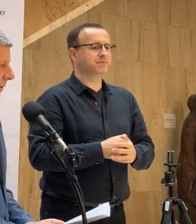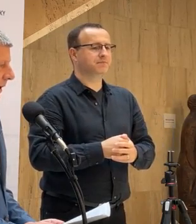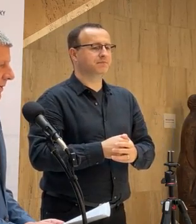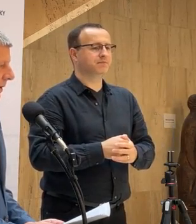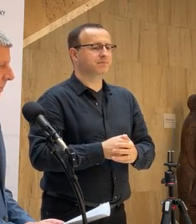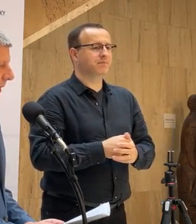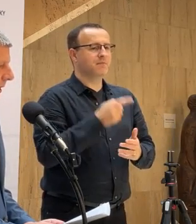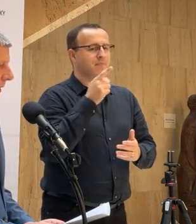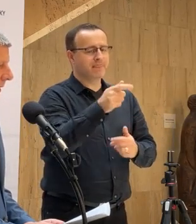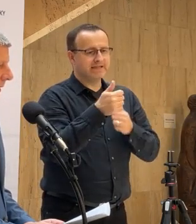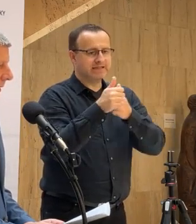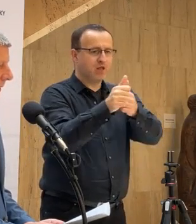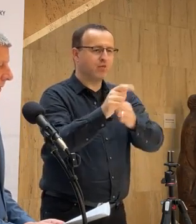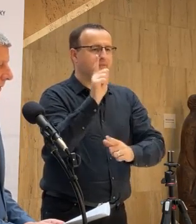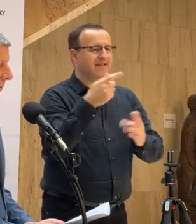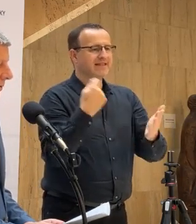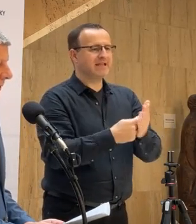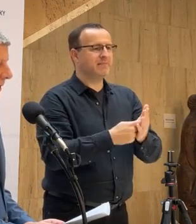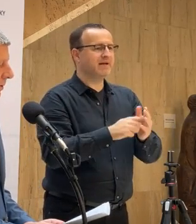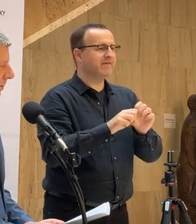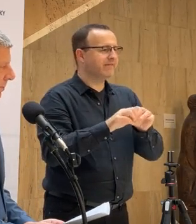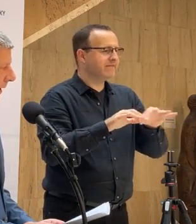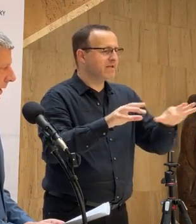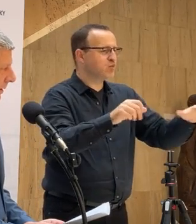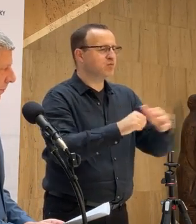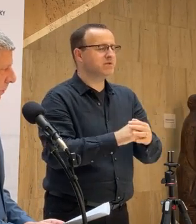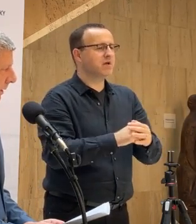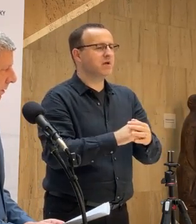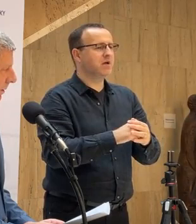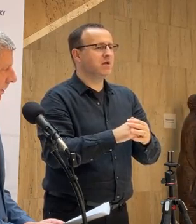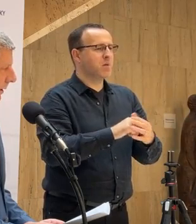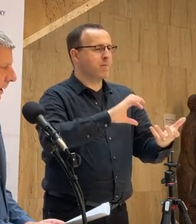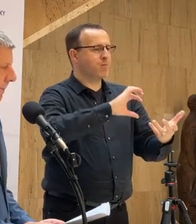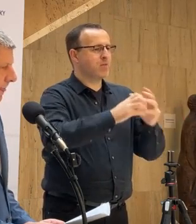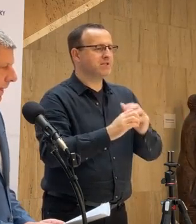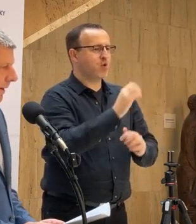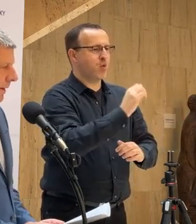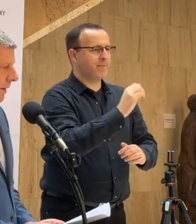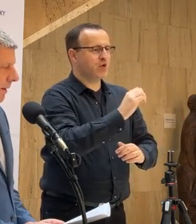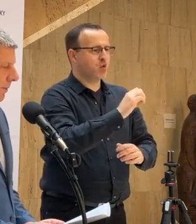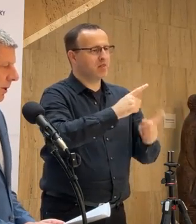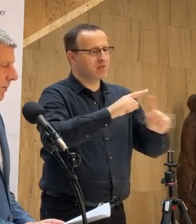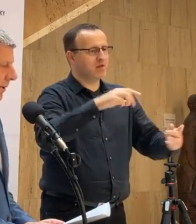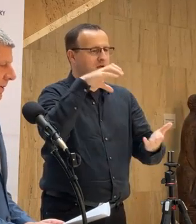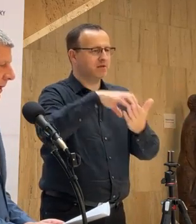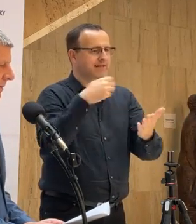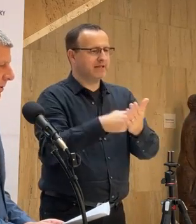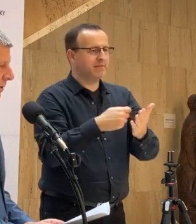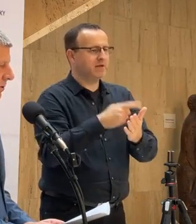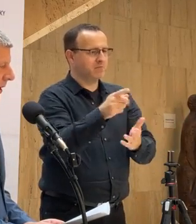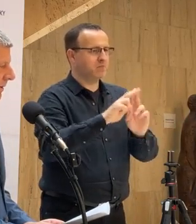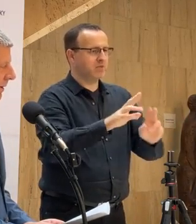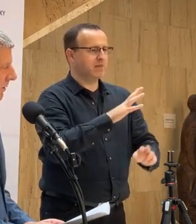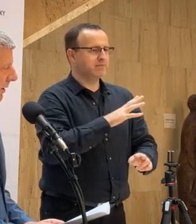Sú sledované isté typy vírusov, zatiaľ sú to subvarianty typu Omikron, ktoré teda by mohli byť potenciálne